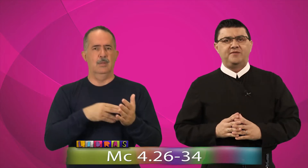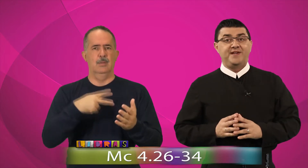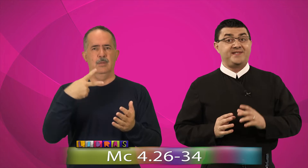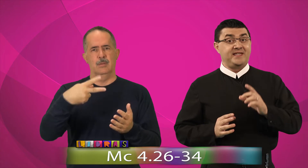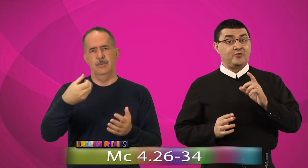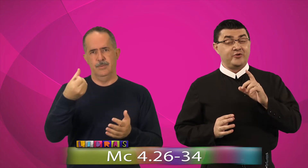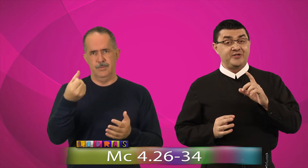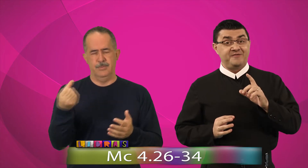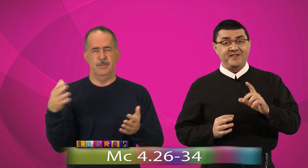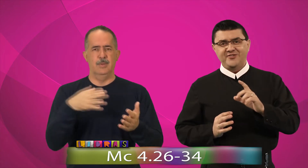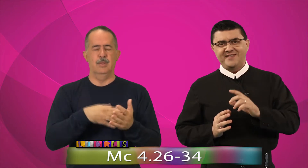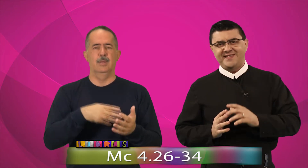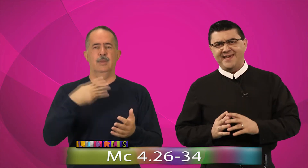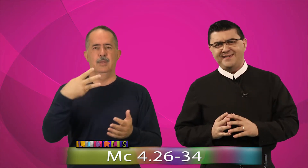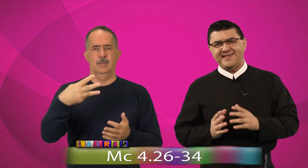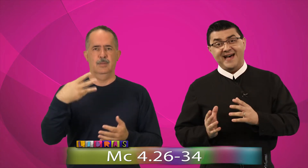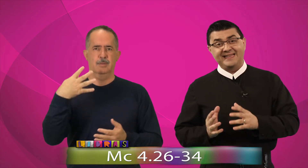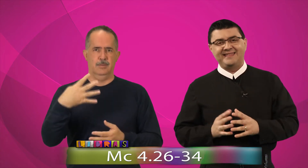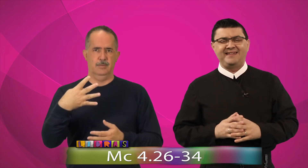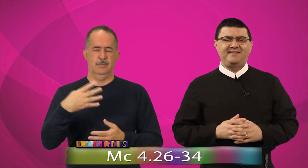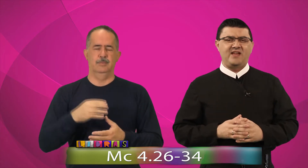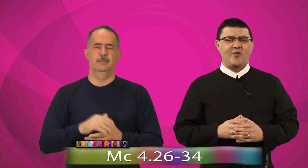versículos de 26 a 34.